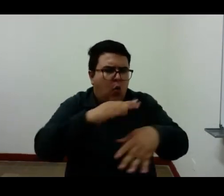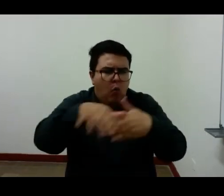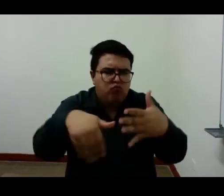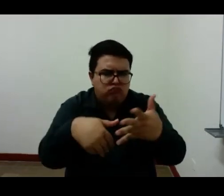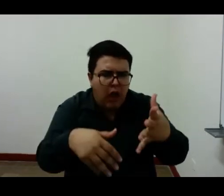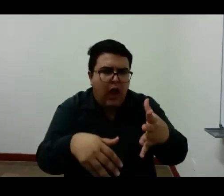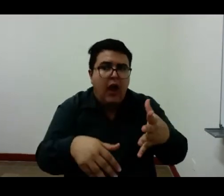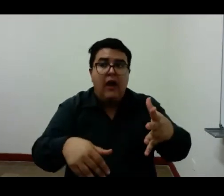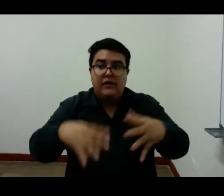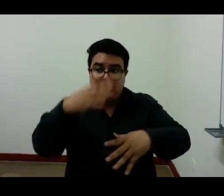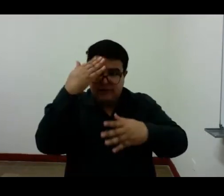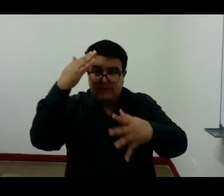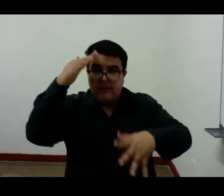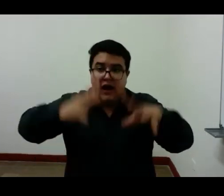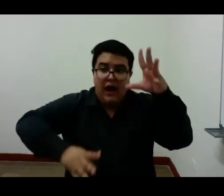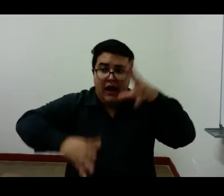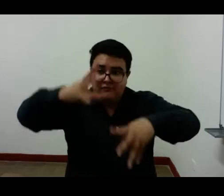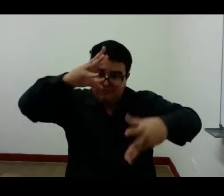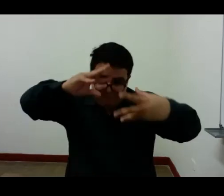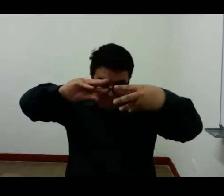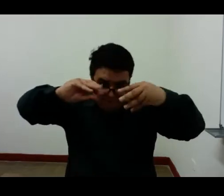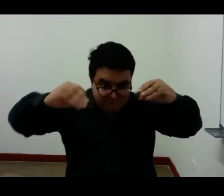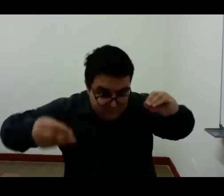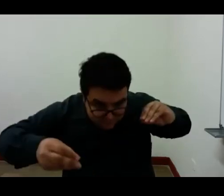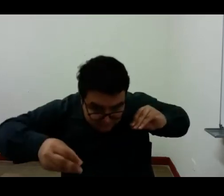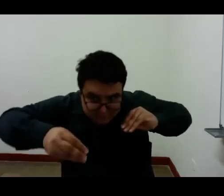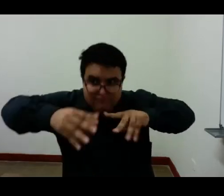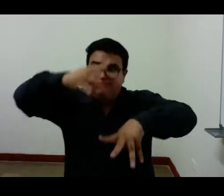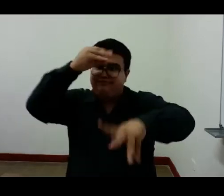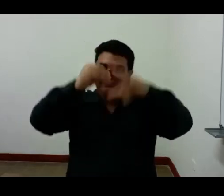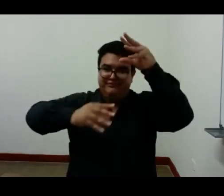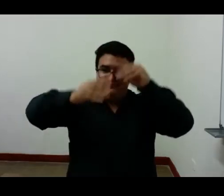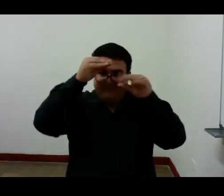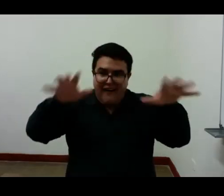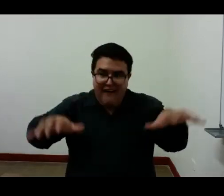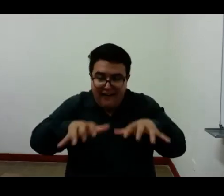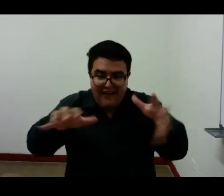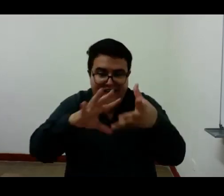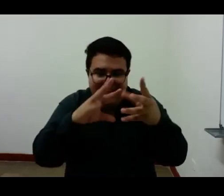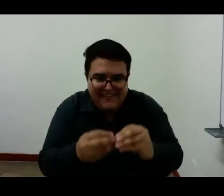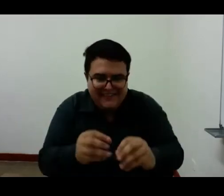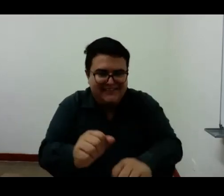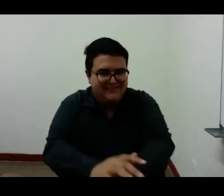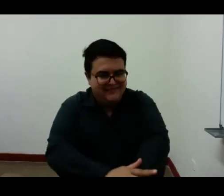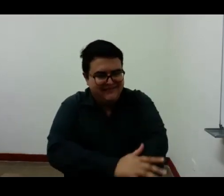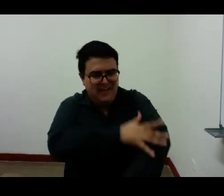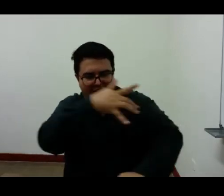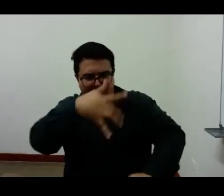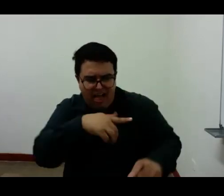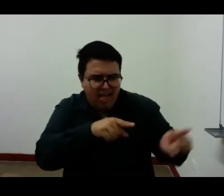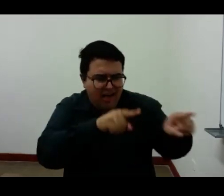el pensamiento que hemos heredado de la civilización y la cultura